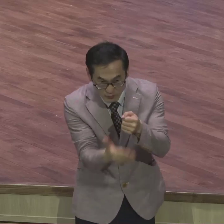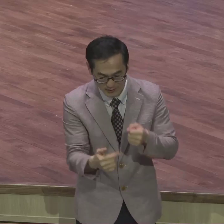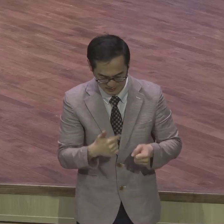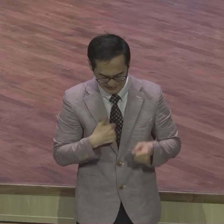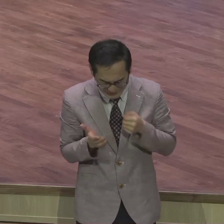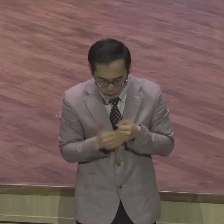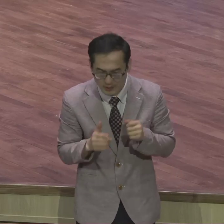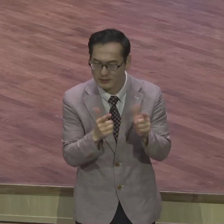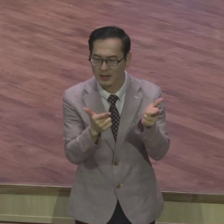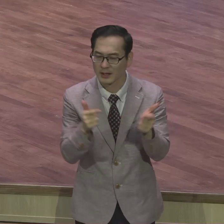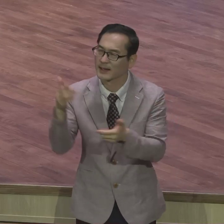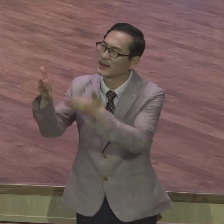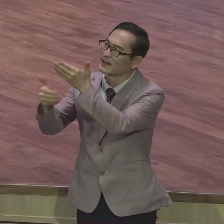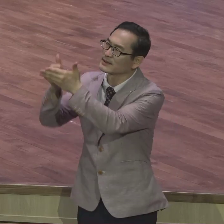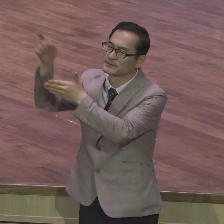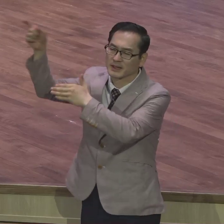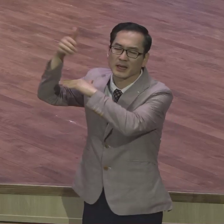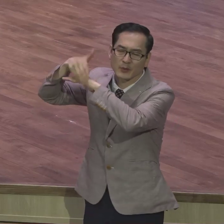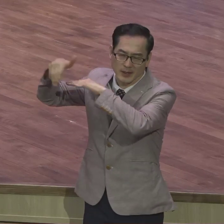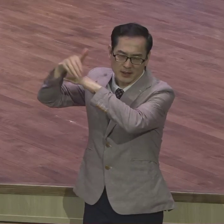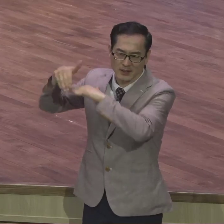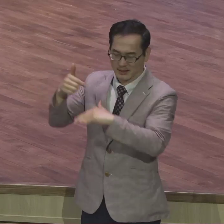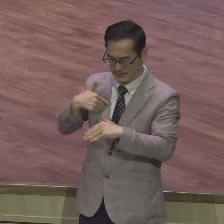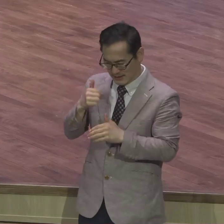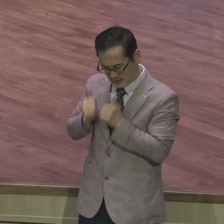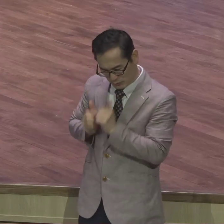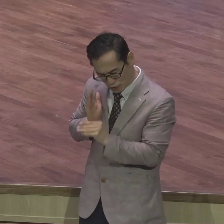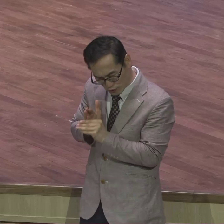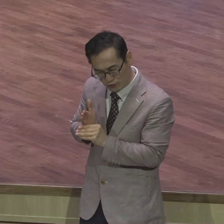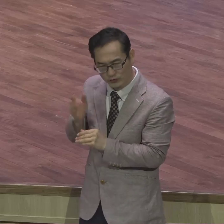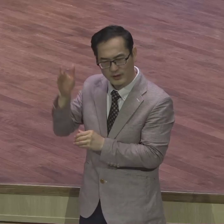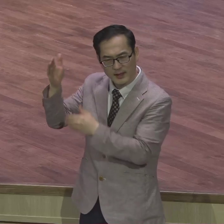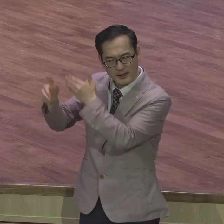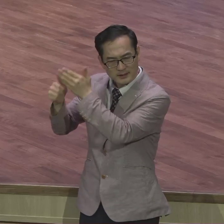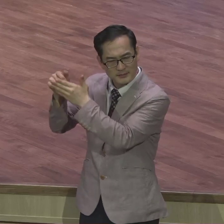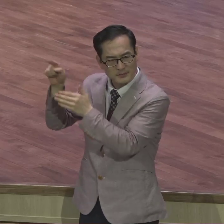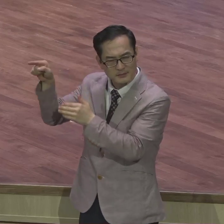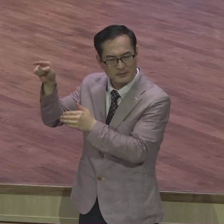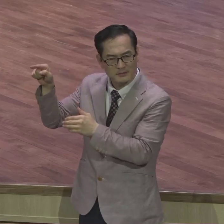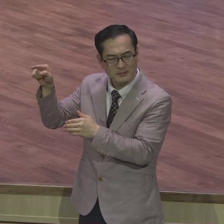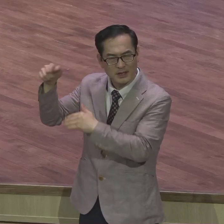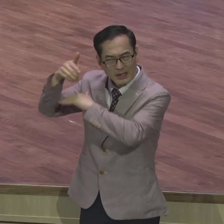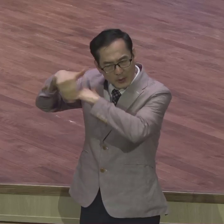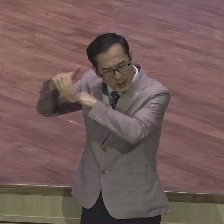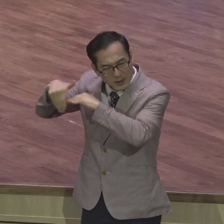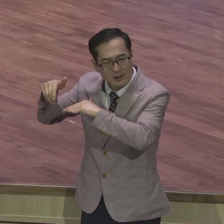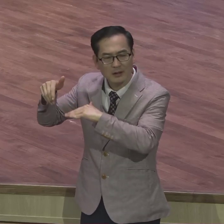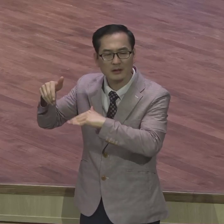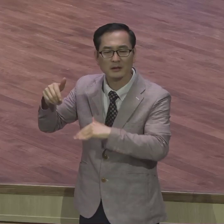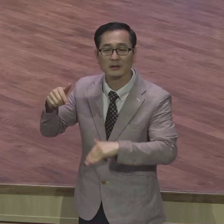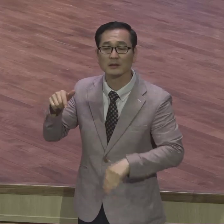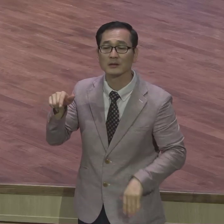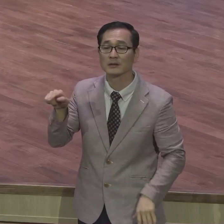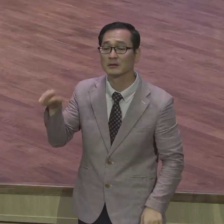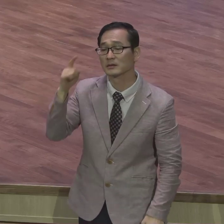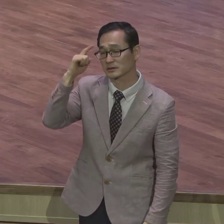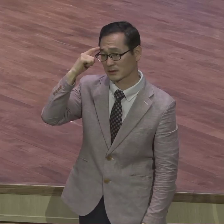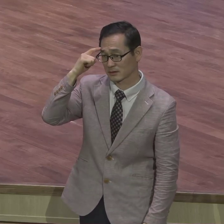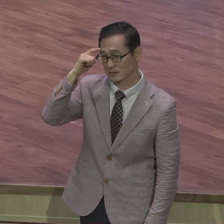하나님께서 나를 시험하시는구나 이렇게 뭐든지 간에 하나님의